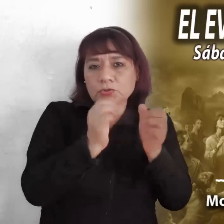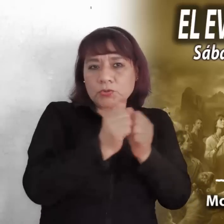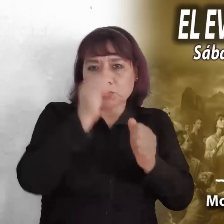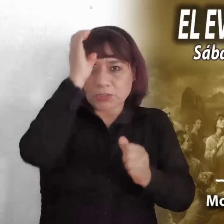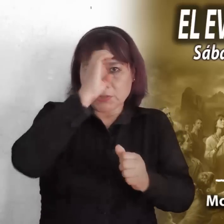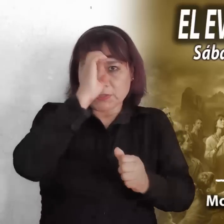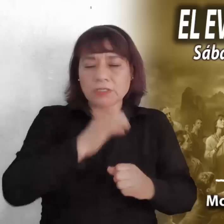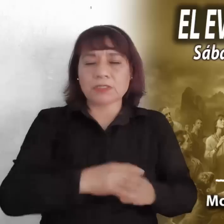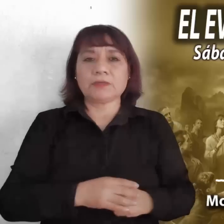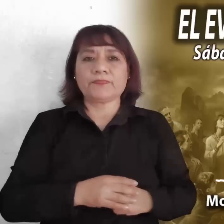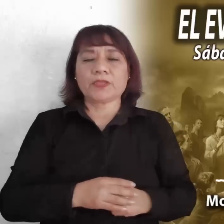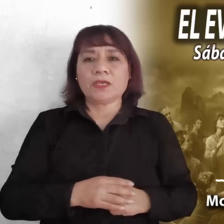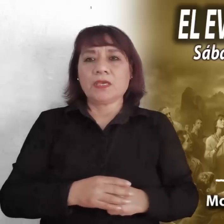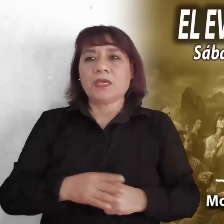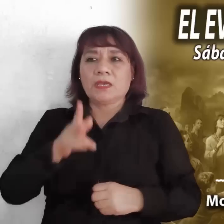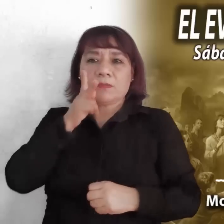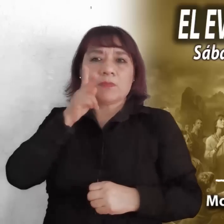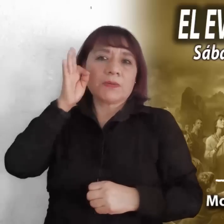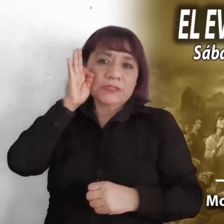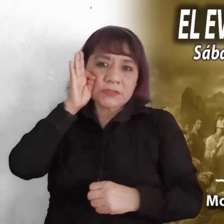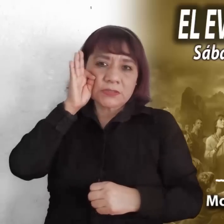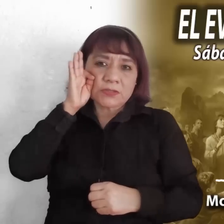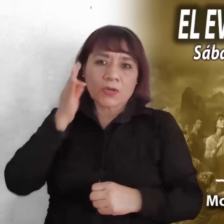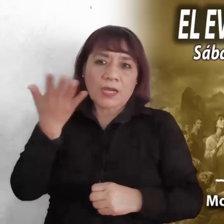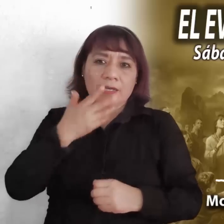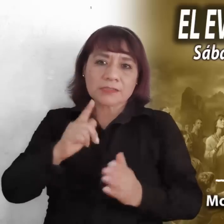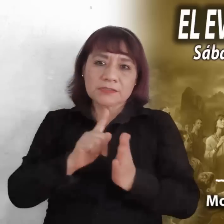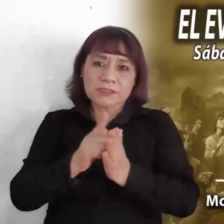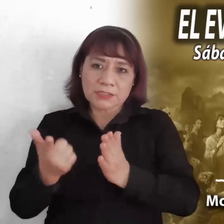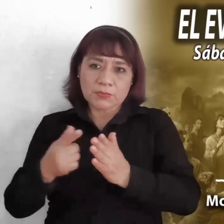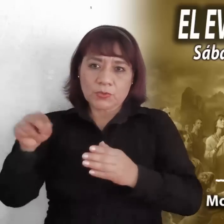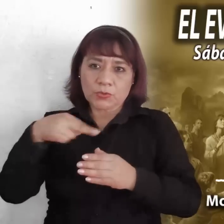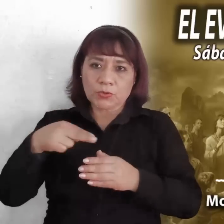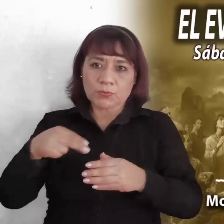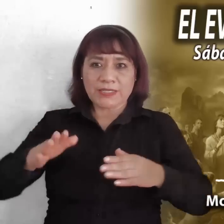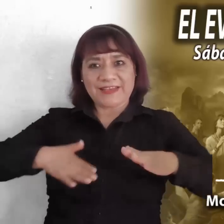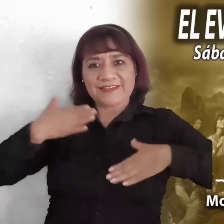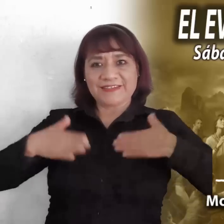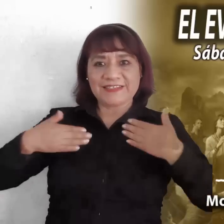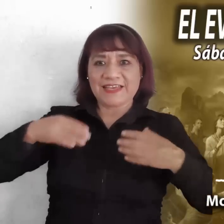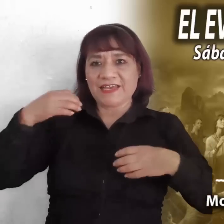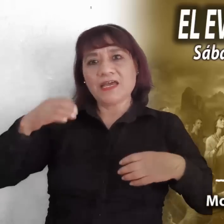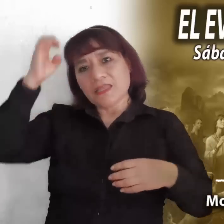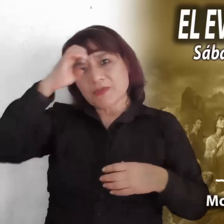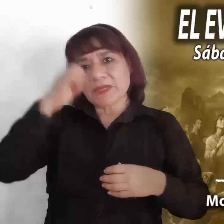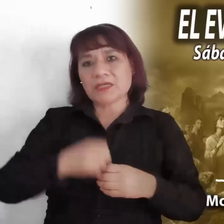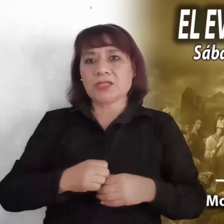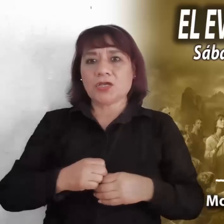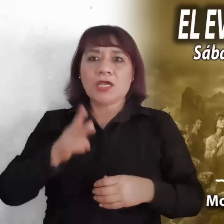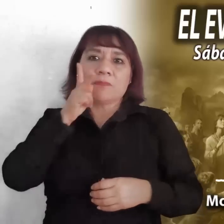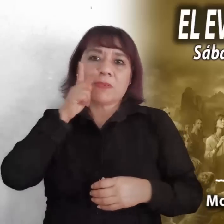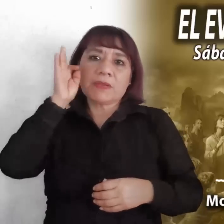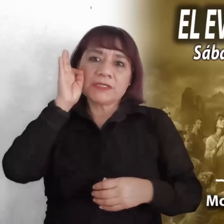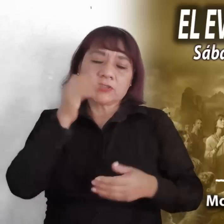Evangelio. En su exhortación, La Alegría del Evangelio, el Papa Francisco nos ofrece todo un